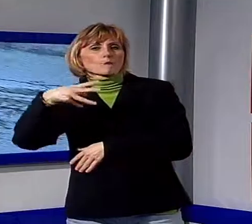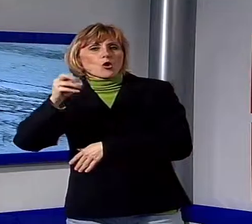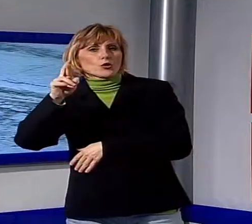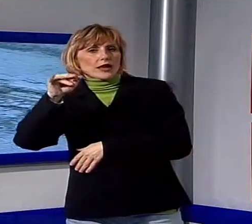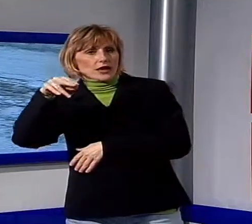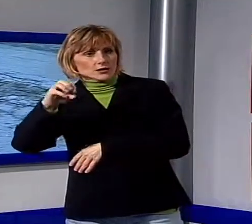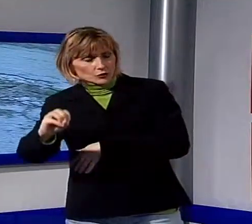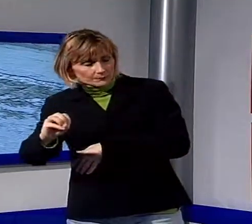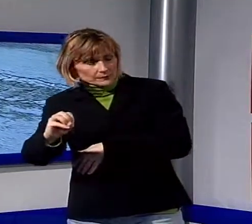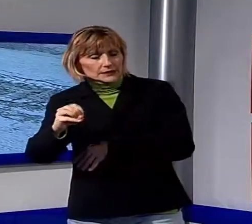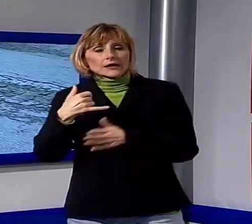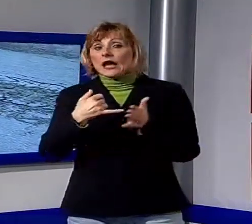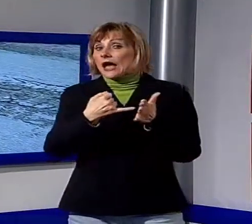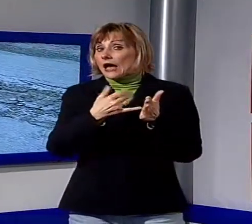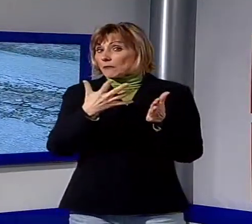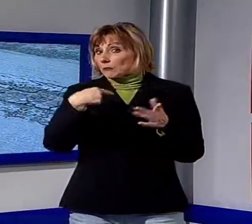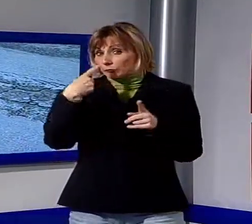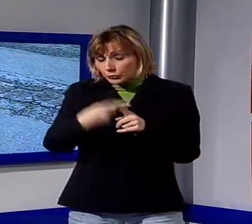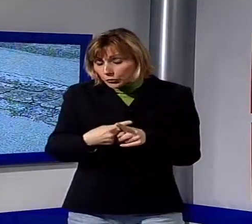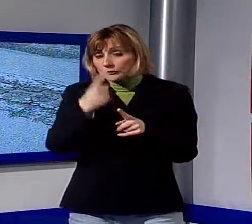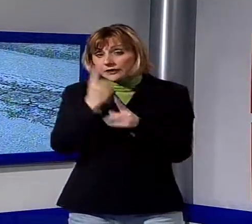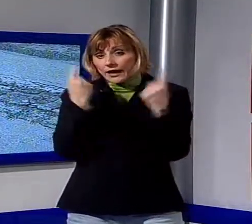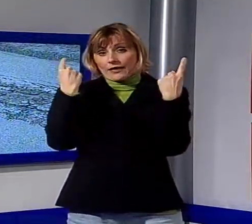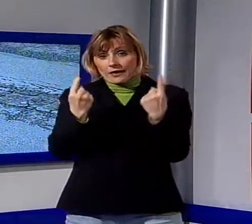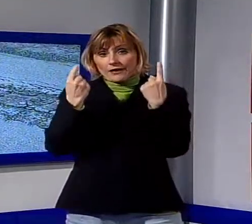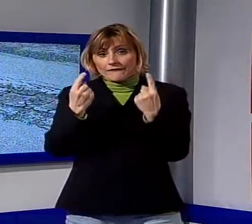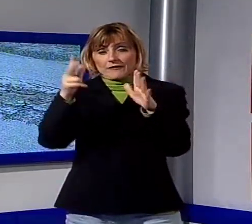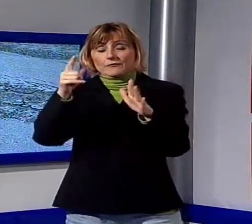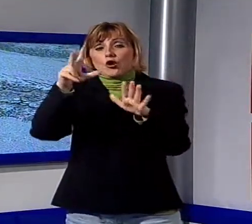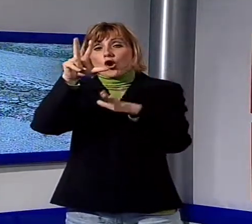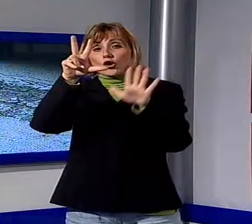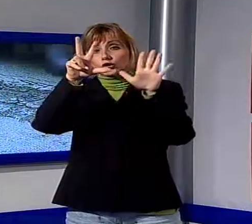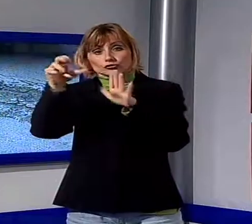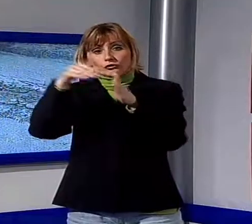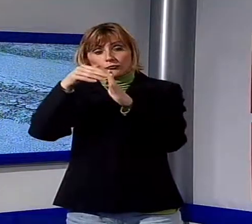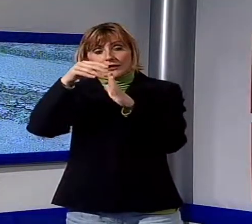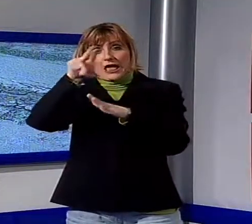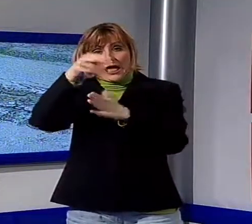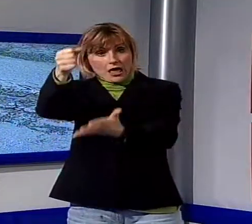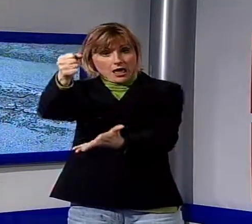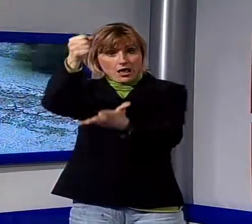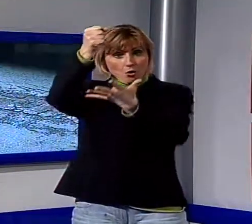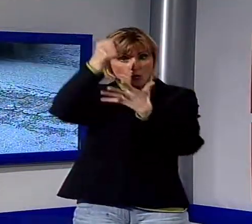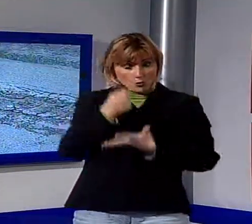variazione di bilancio dovrebbero arrivare altri 800 mila euro per l'avvio di altri lavori di risistemazione delle strade.